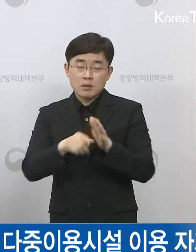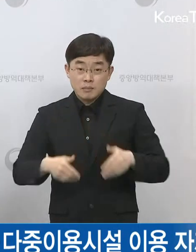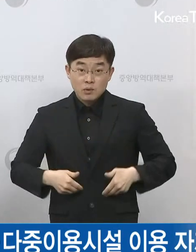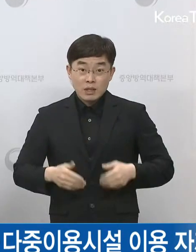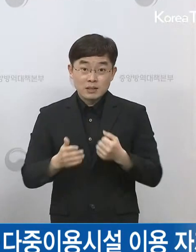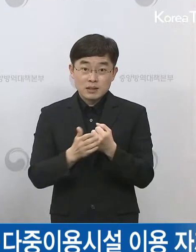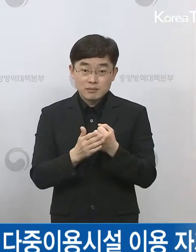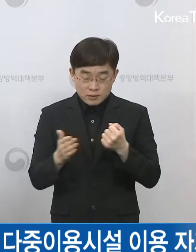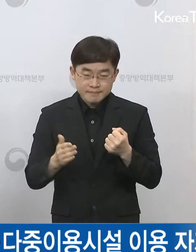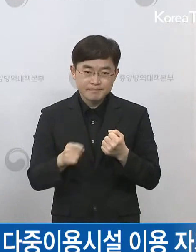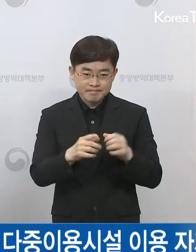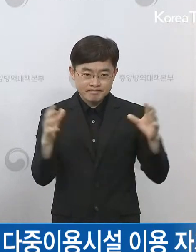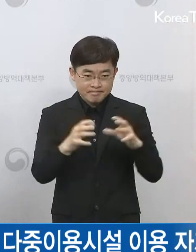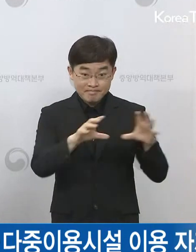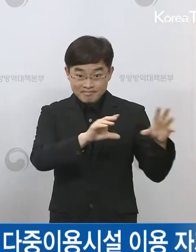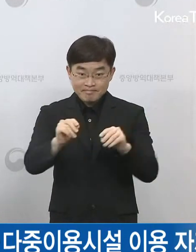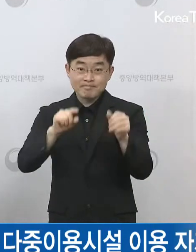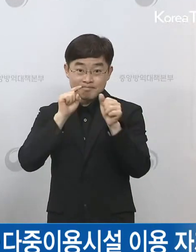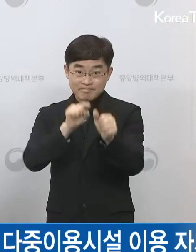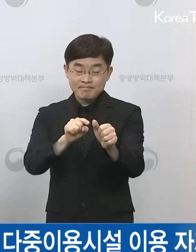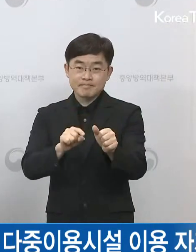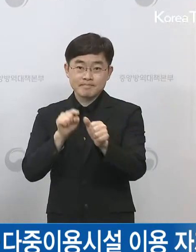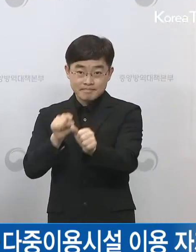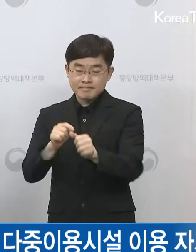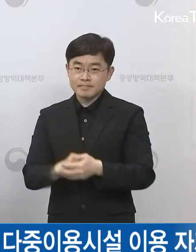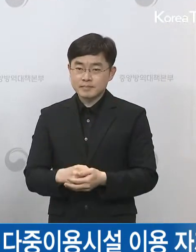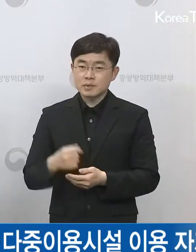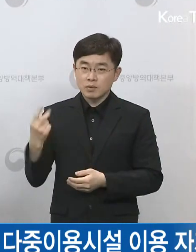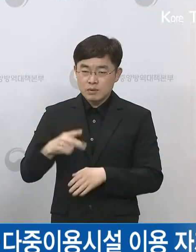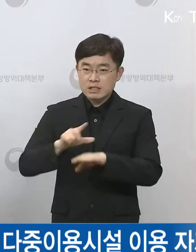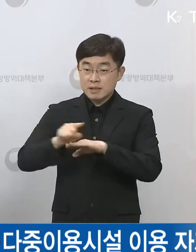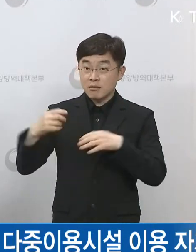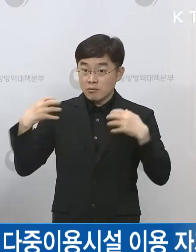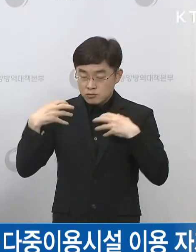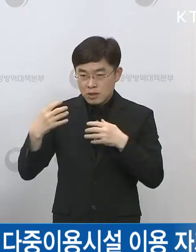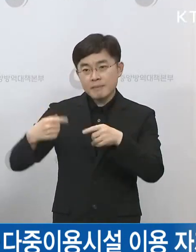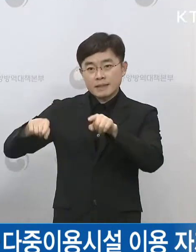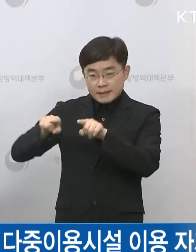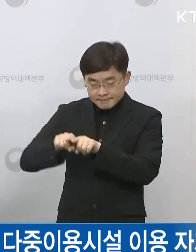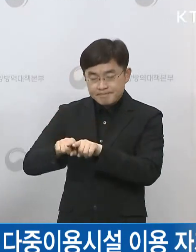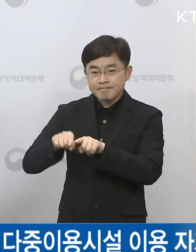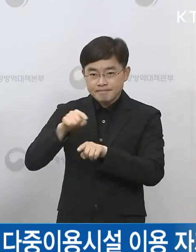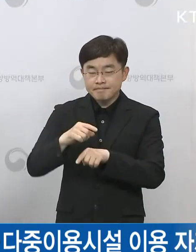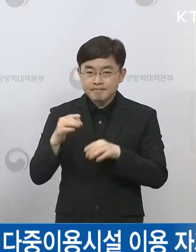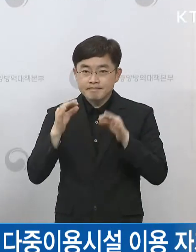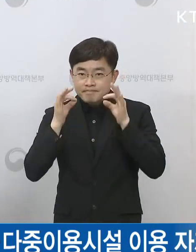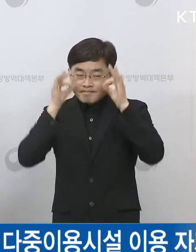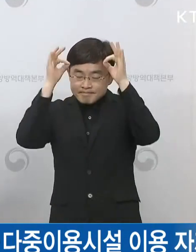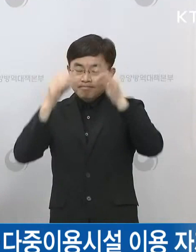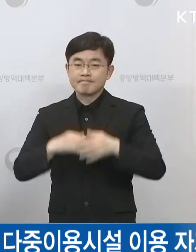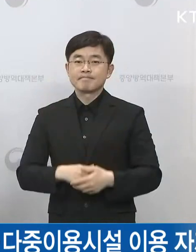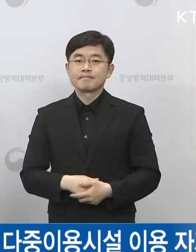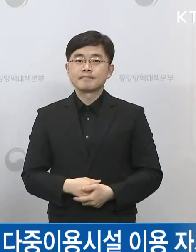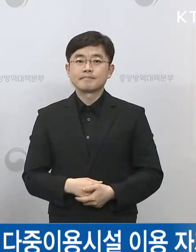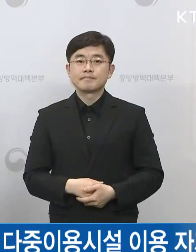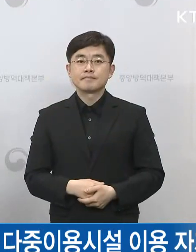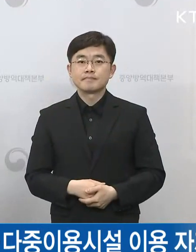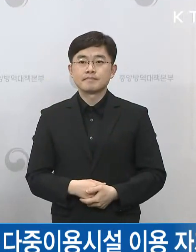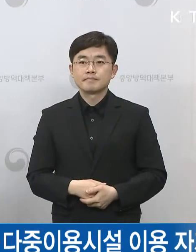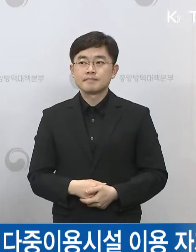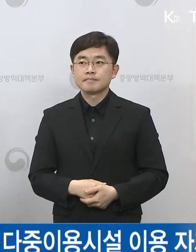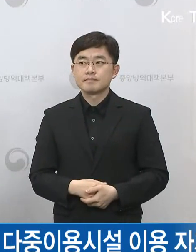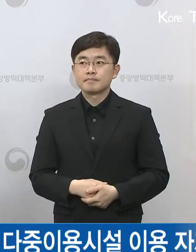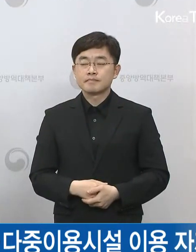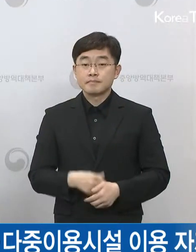그런 조치의 범위들을 설정을 하고 지자체와 협의해서 조치를 해나가도록 그렇게 하겠습니다. 네,